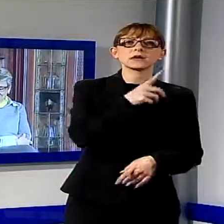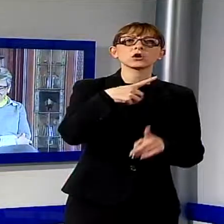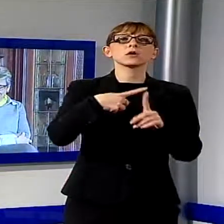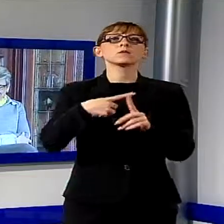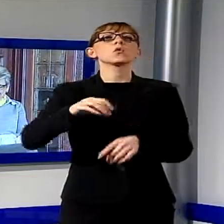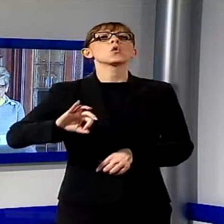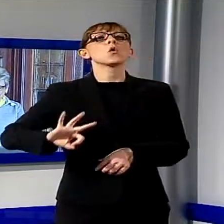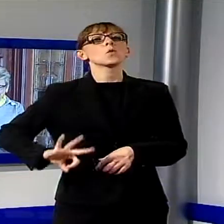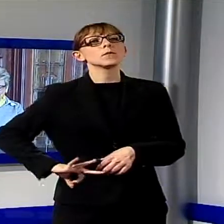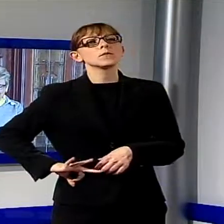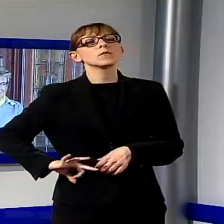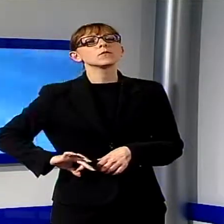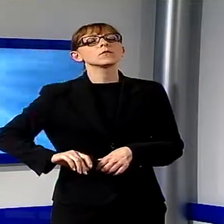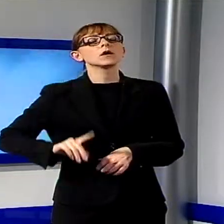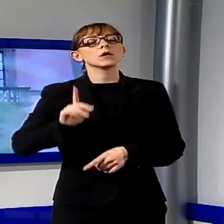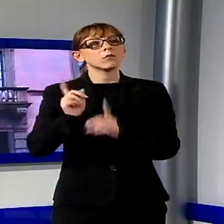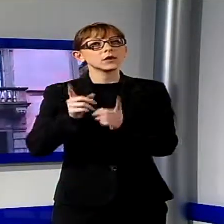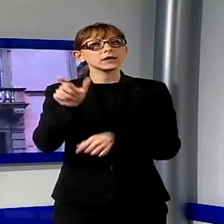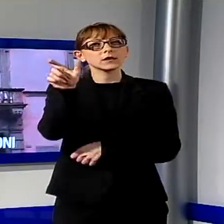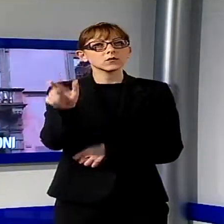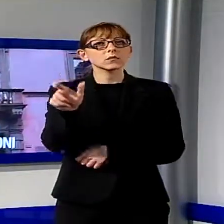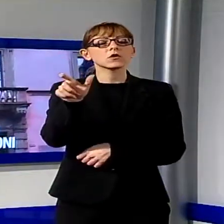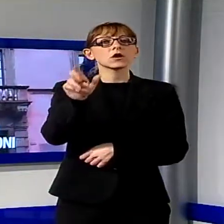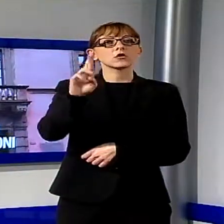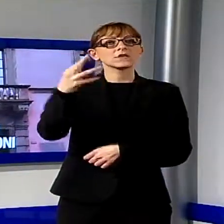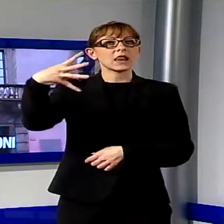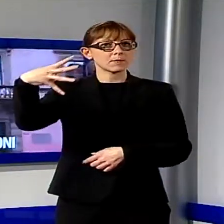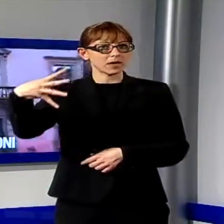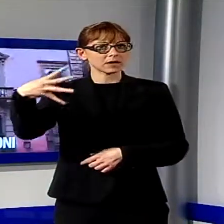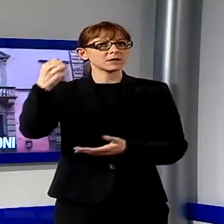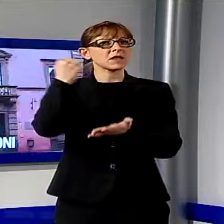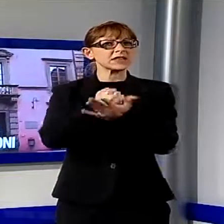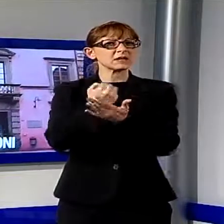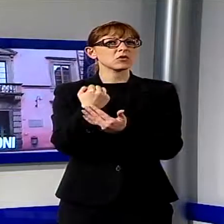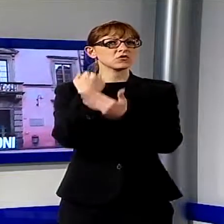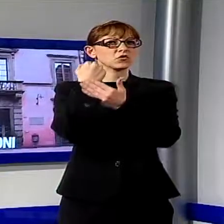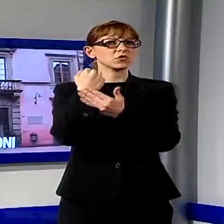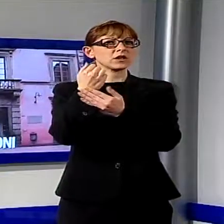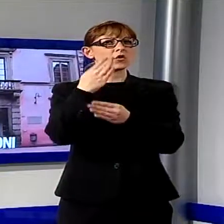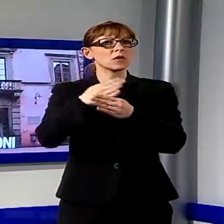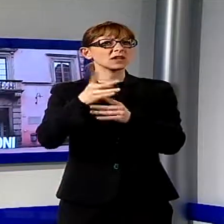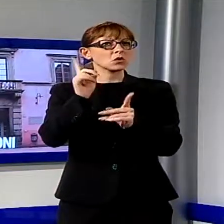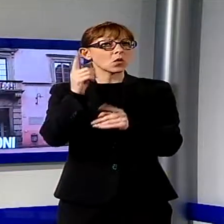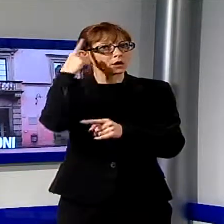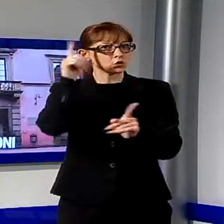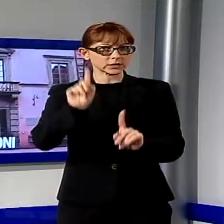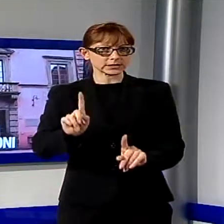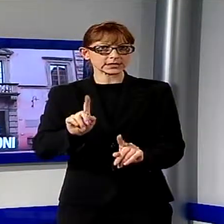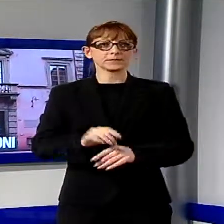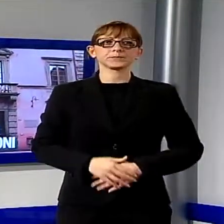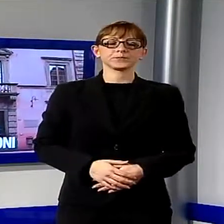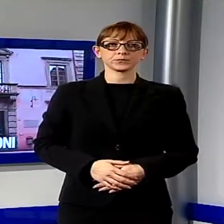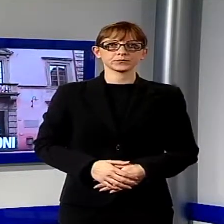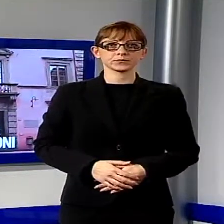quali simboli scenderà in campo. Boccherini Open apre con Vecchioni, presentato il programma degli